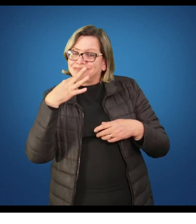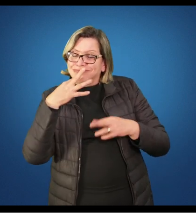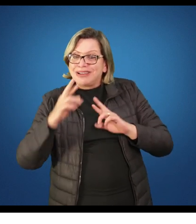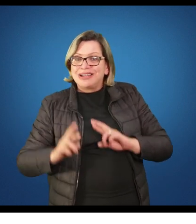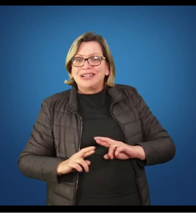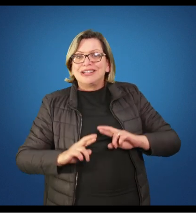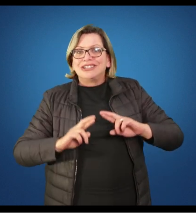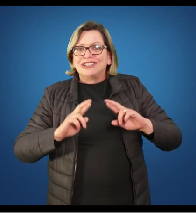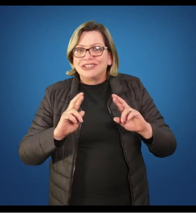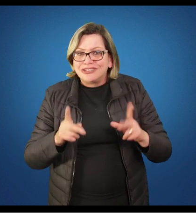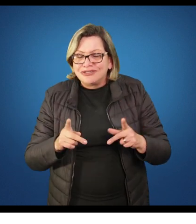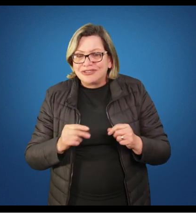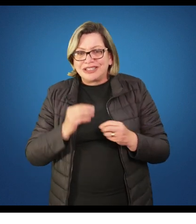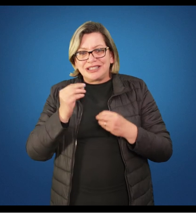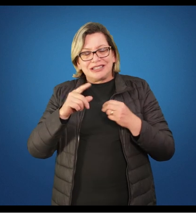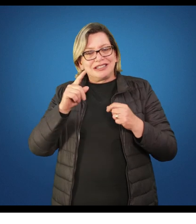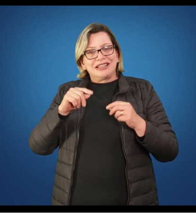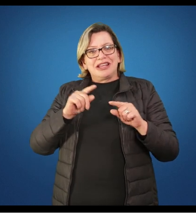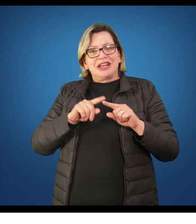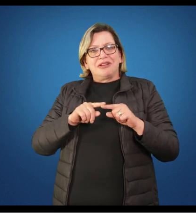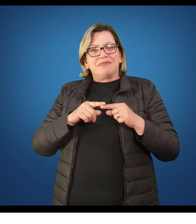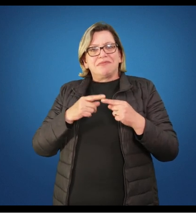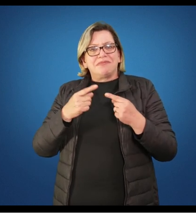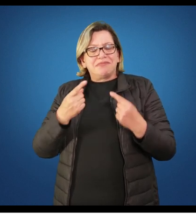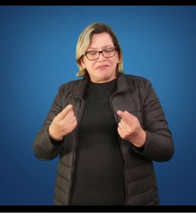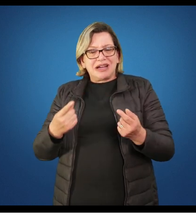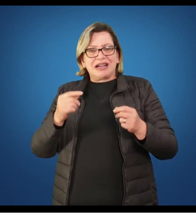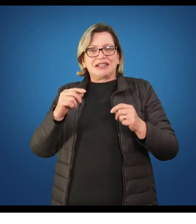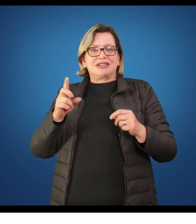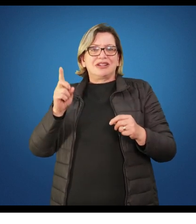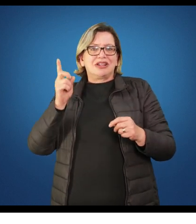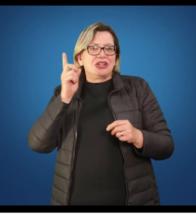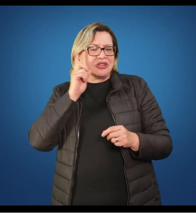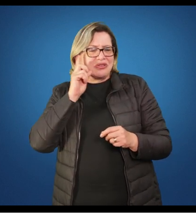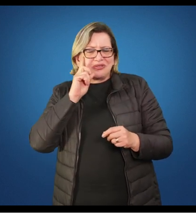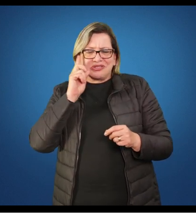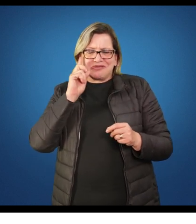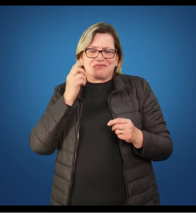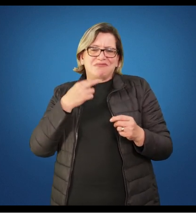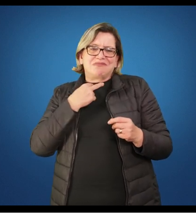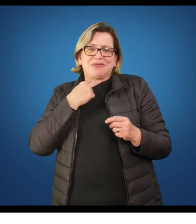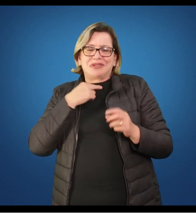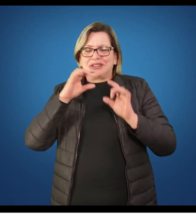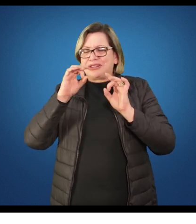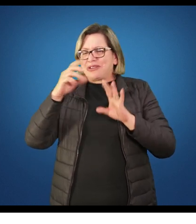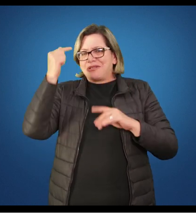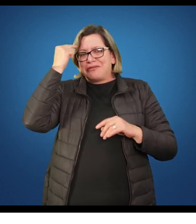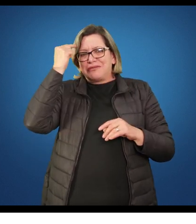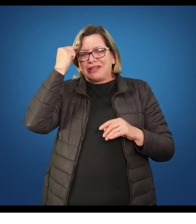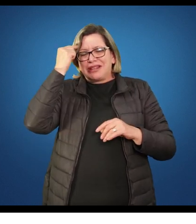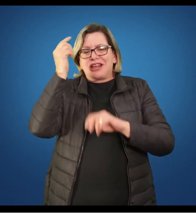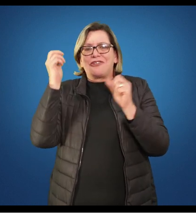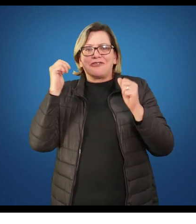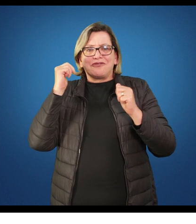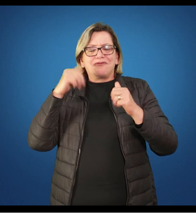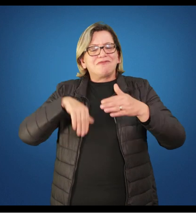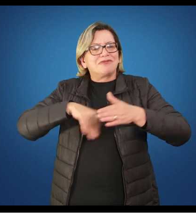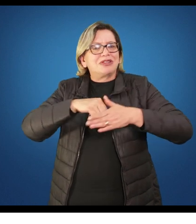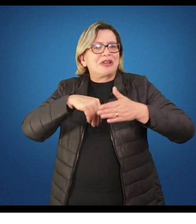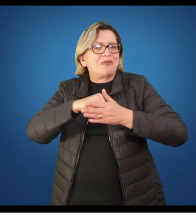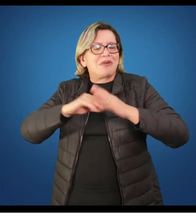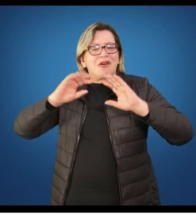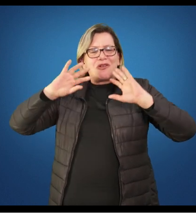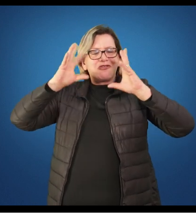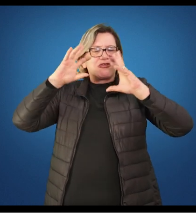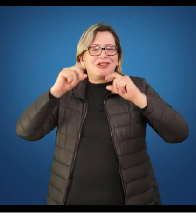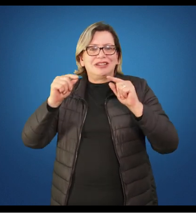história, são fundamentais, mas que nosso cotidiano não pode se limitar somente a esse tipo de prática. Desmistificar um pouco